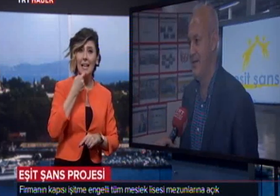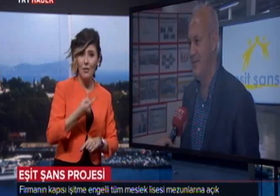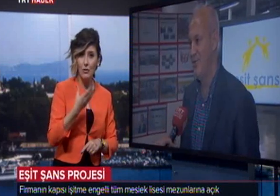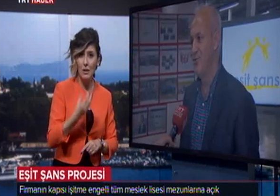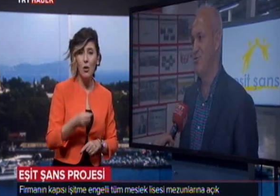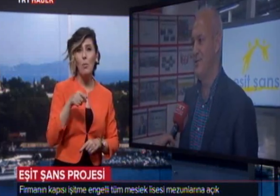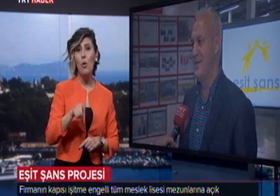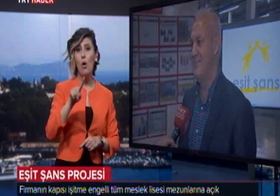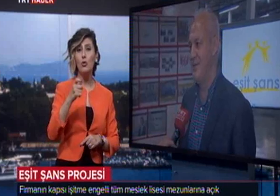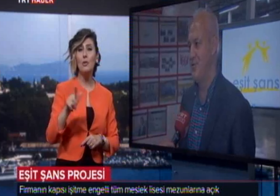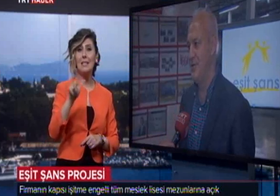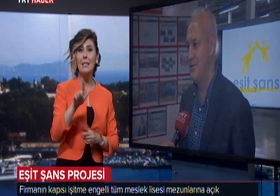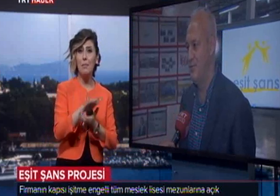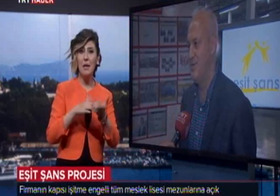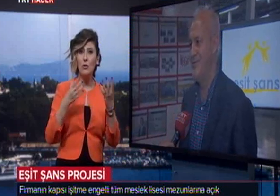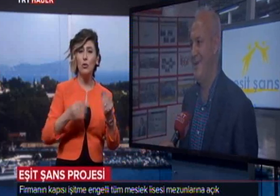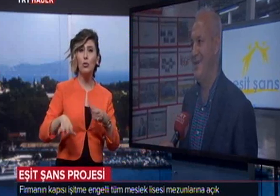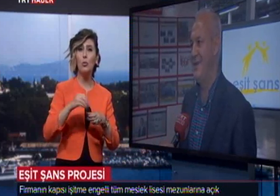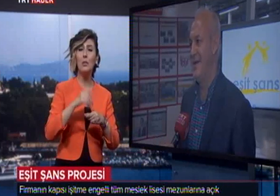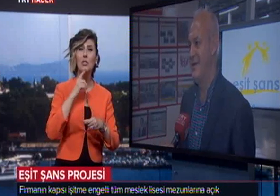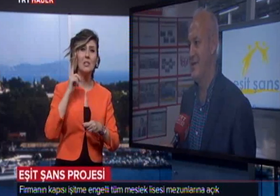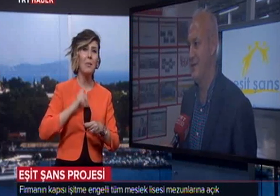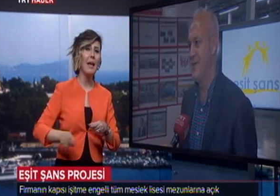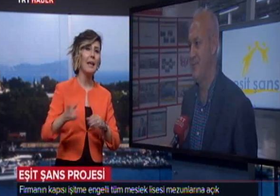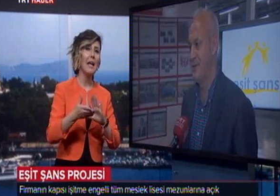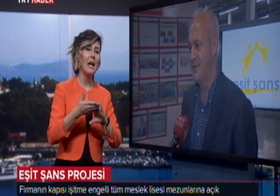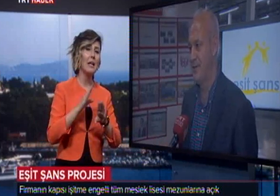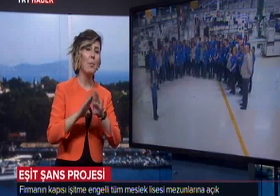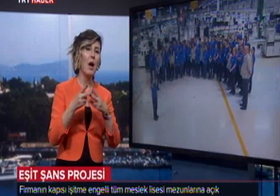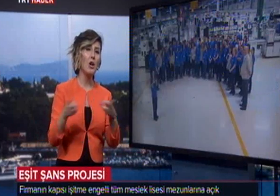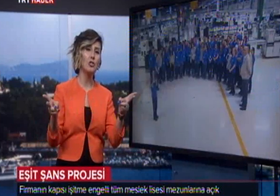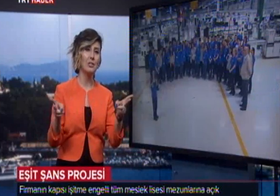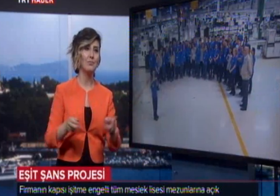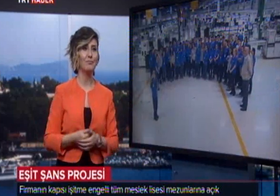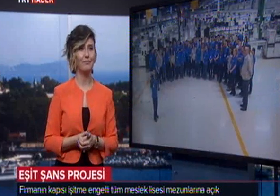ettiler. Bu 19 liseden mezun olan tüm işitme engelli arkadaşlara kapımız açık.